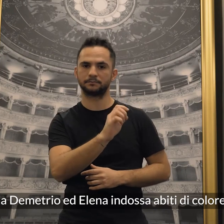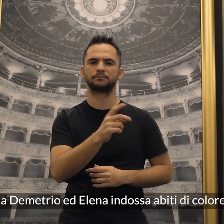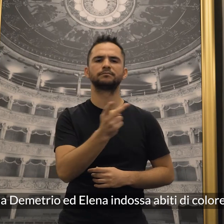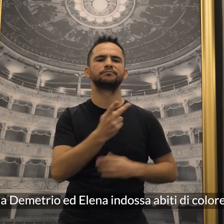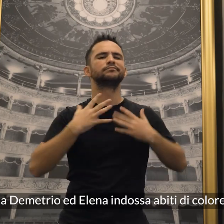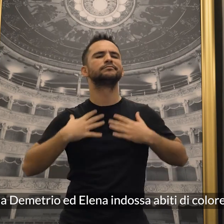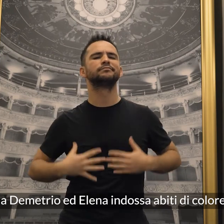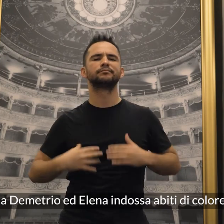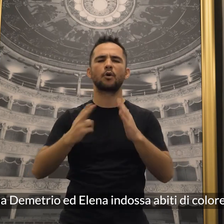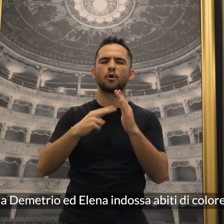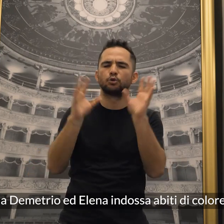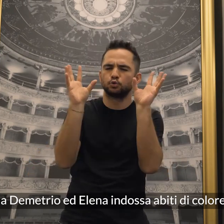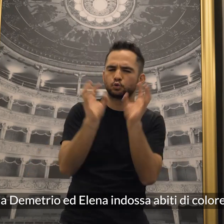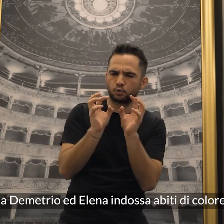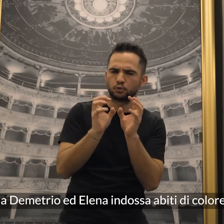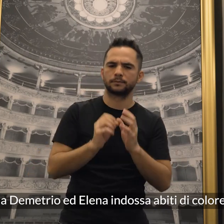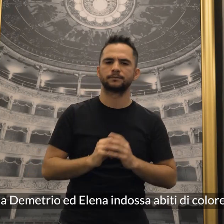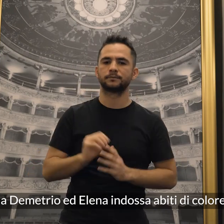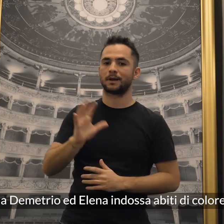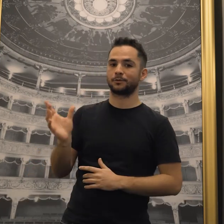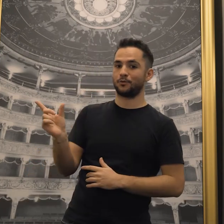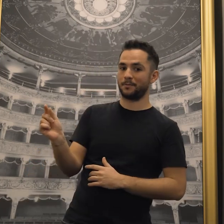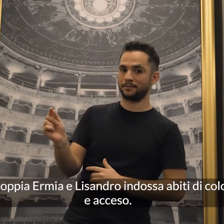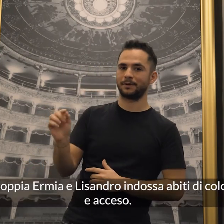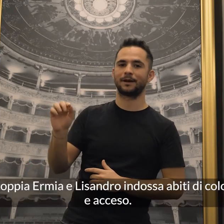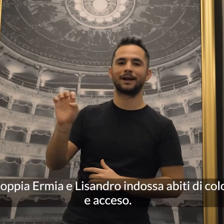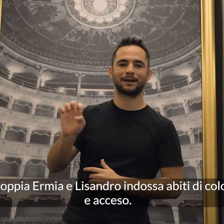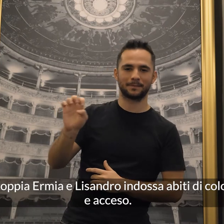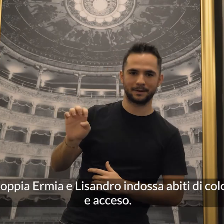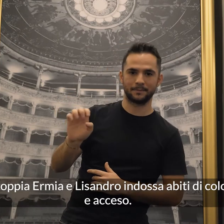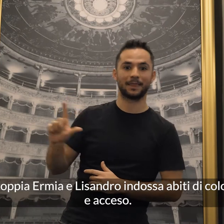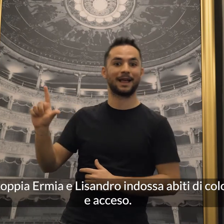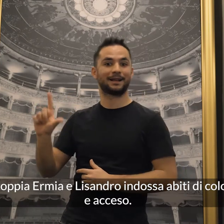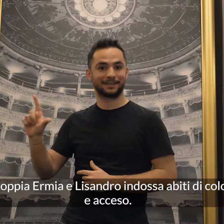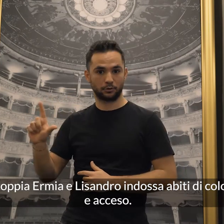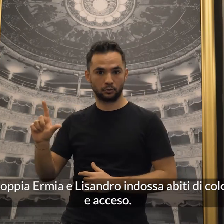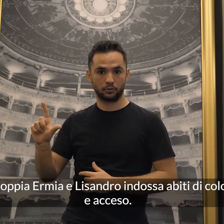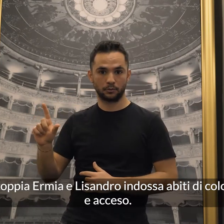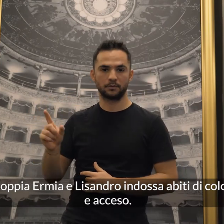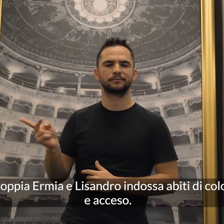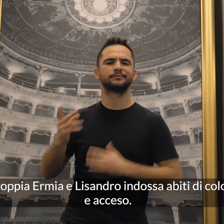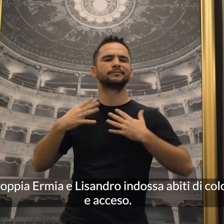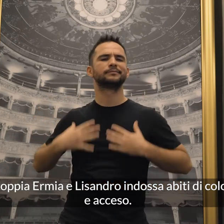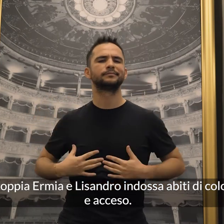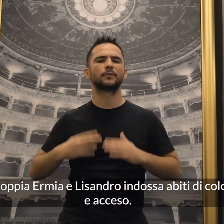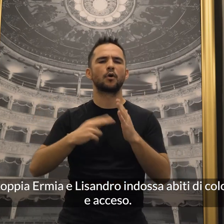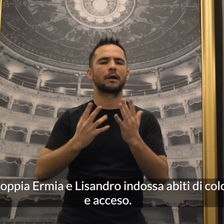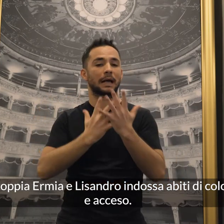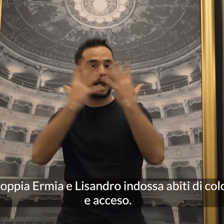indossa abiti di colore scuro, mentre la coppia Ermia e Lisandro indossa abiti